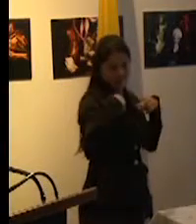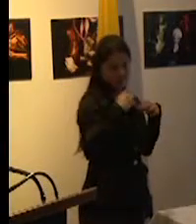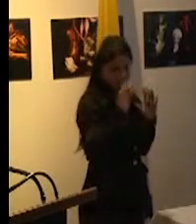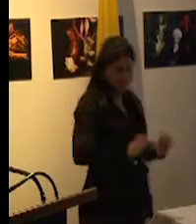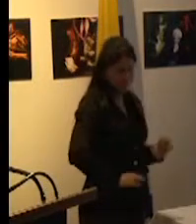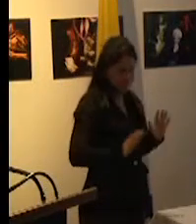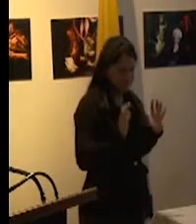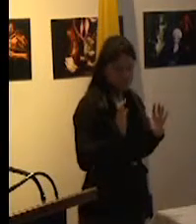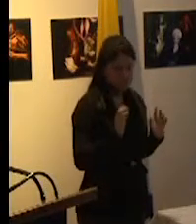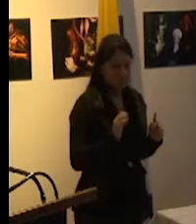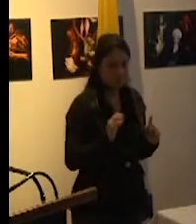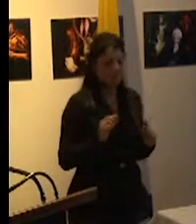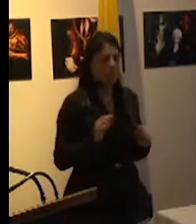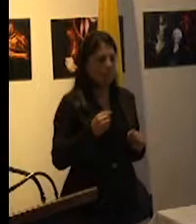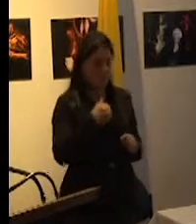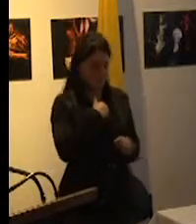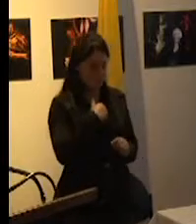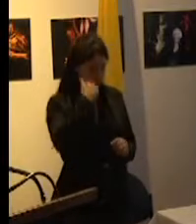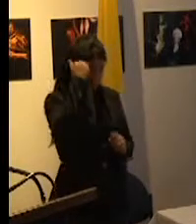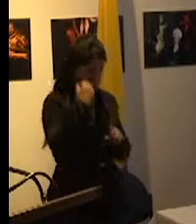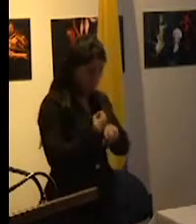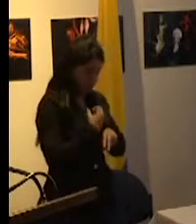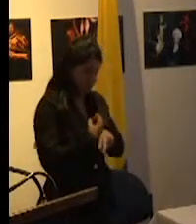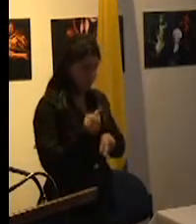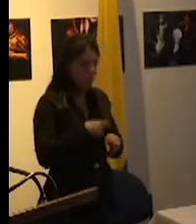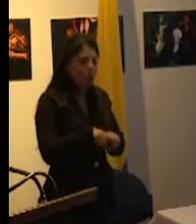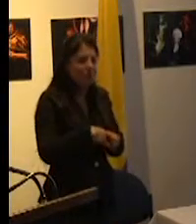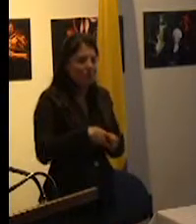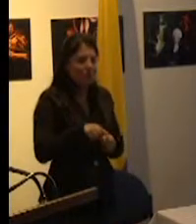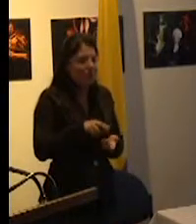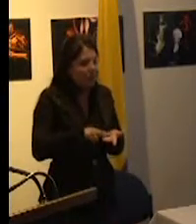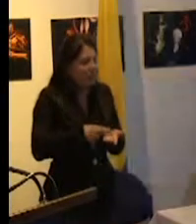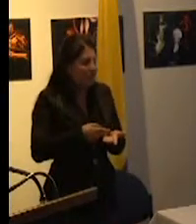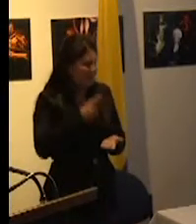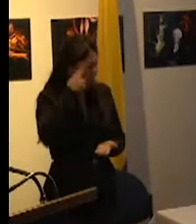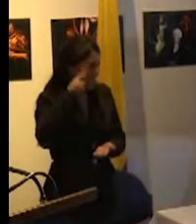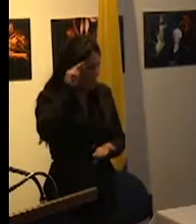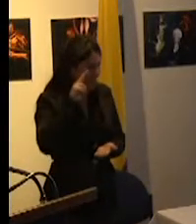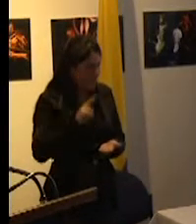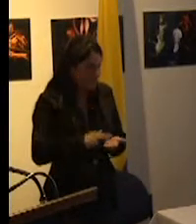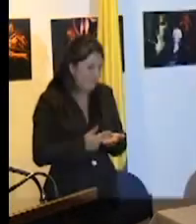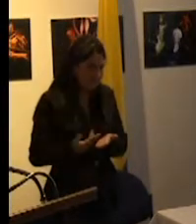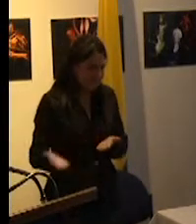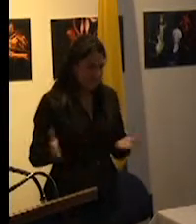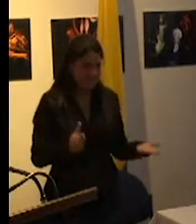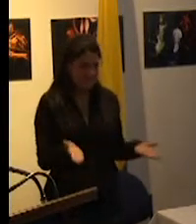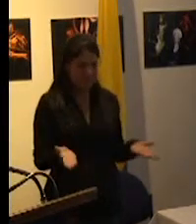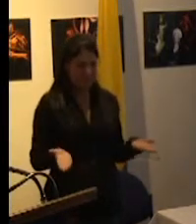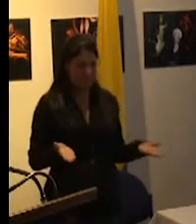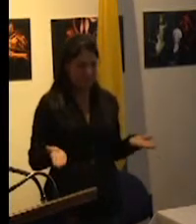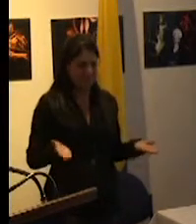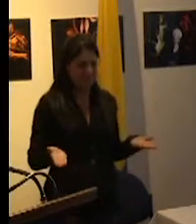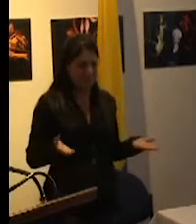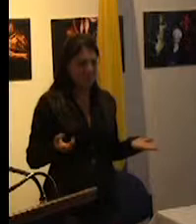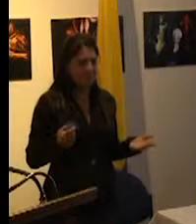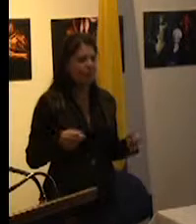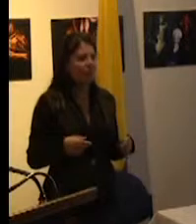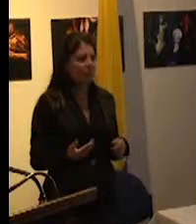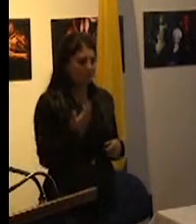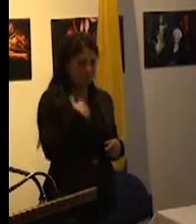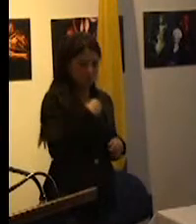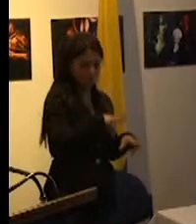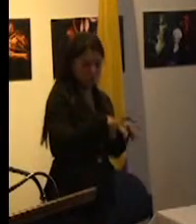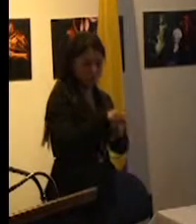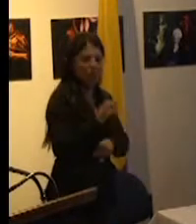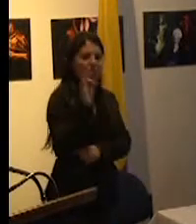el maestro es el intérprete de esas grandes ideas morales de su tiempo y debe funcionar como predicador de la sociedad